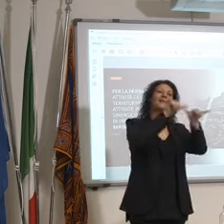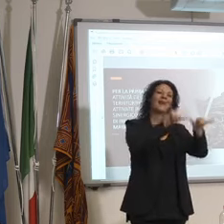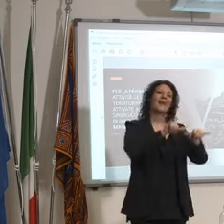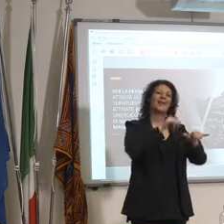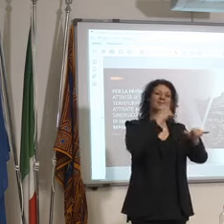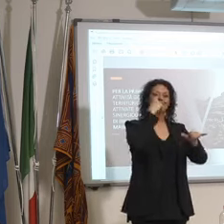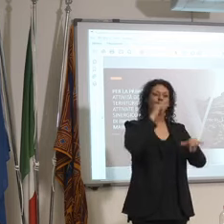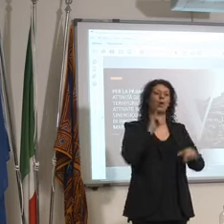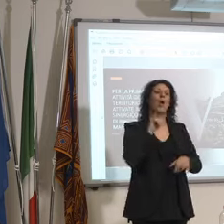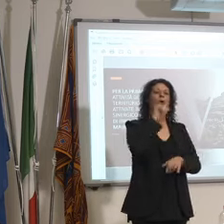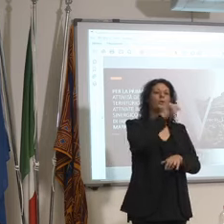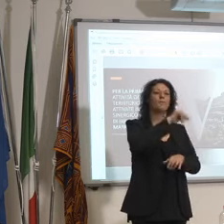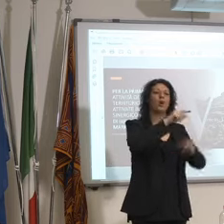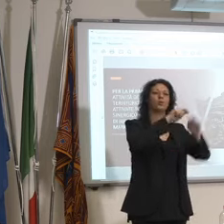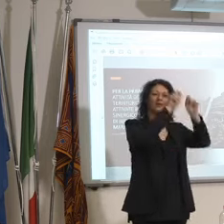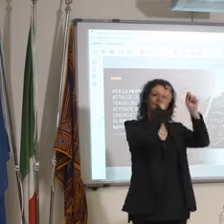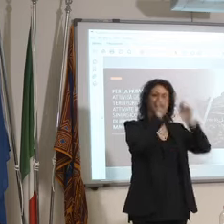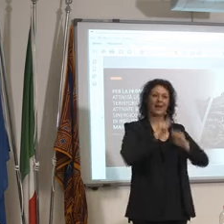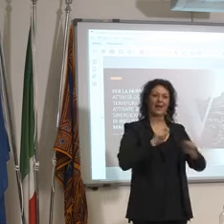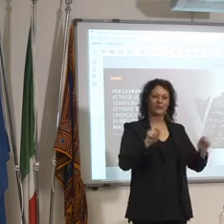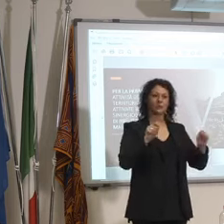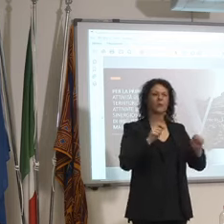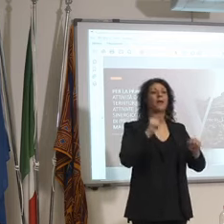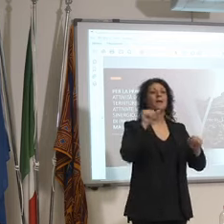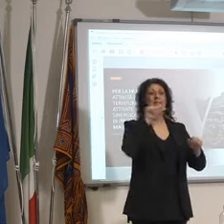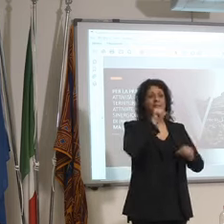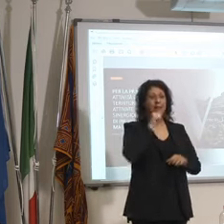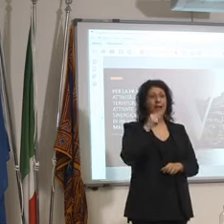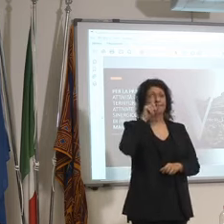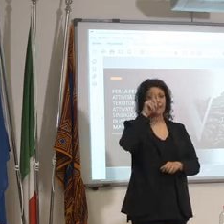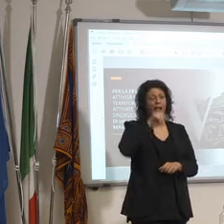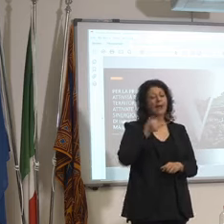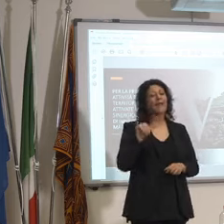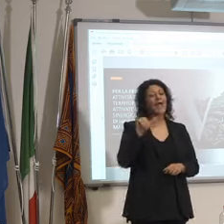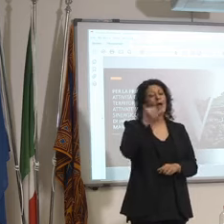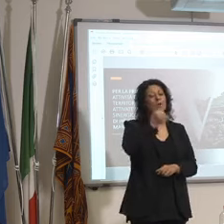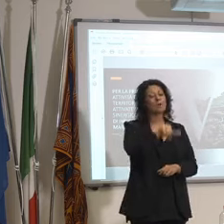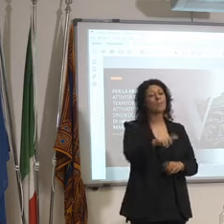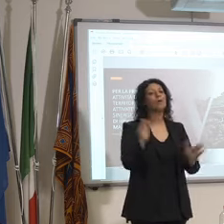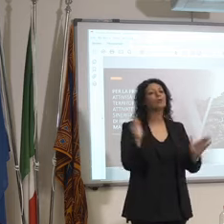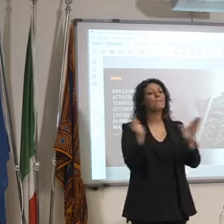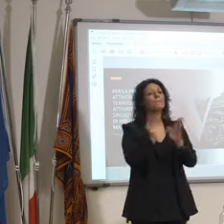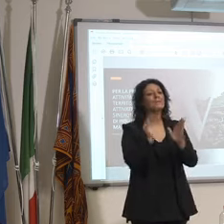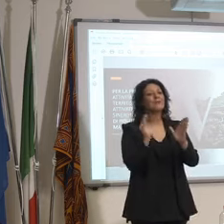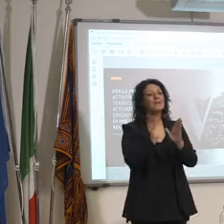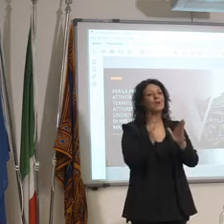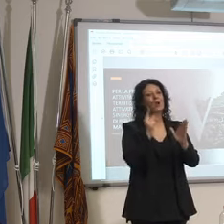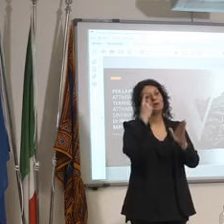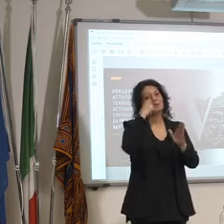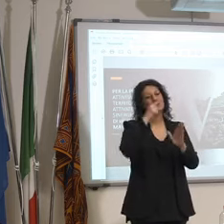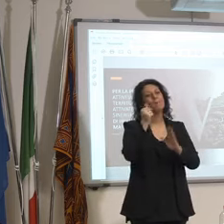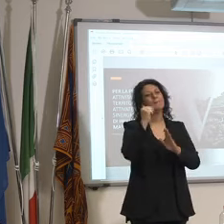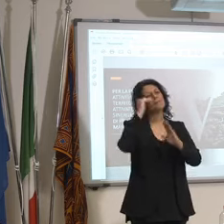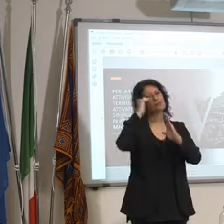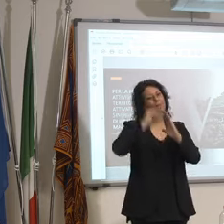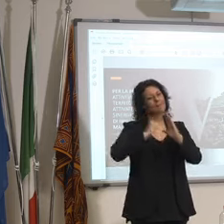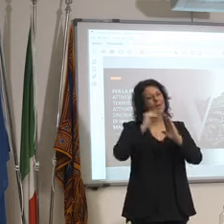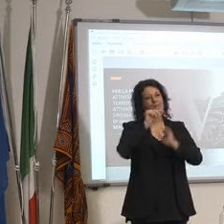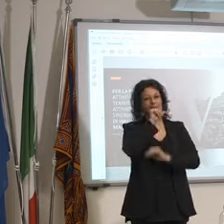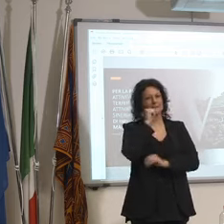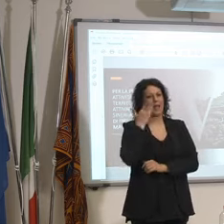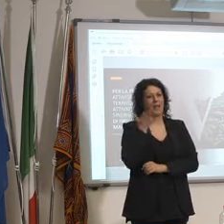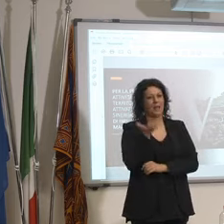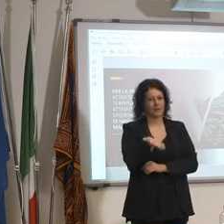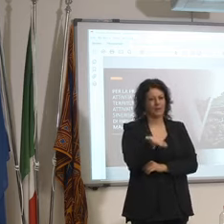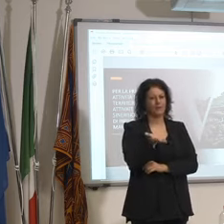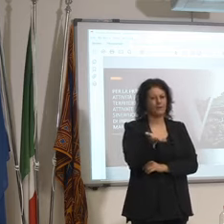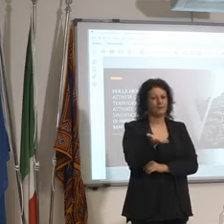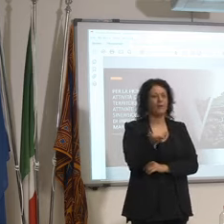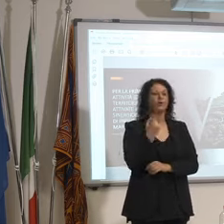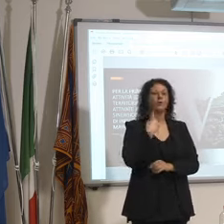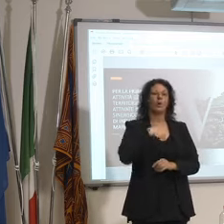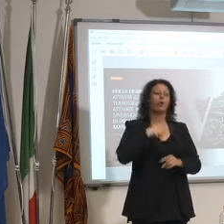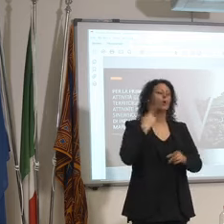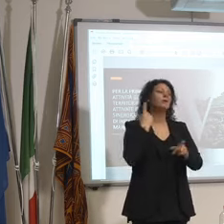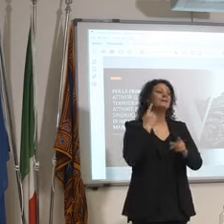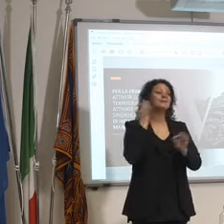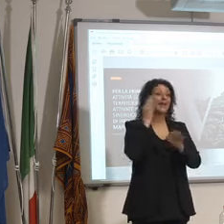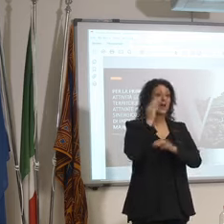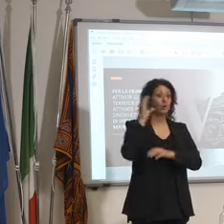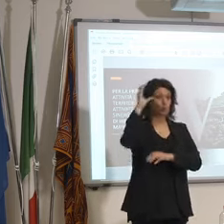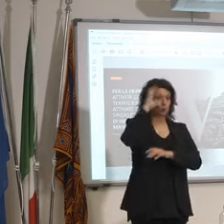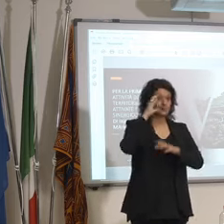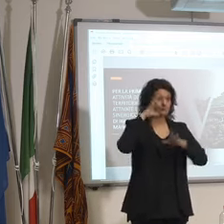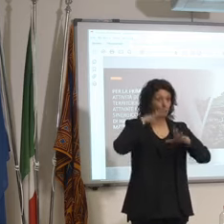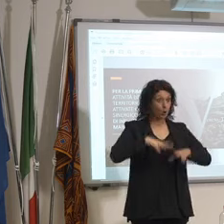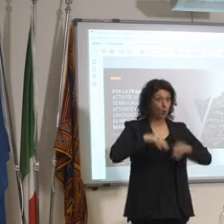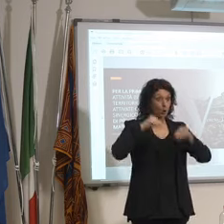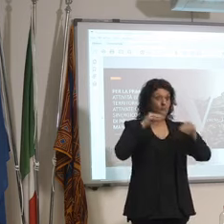c'è il low cost per esempio però abbiamo la disponibilità nel momento in cui c'è movimentazione di turisti ad aprire prima su questo